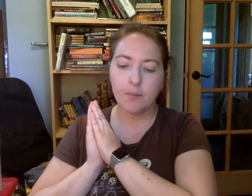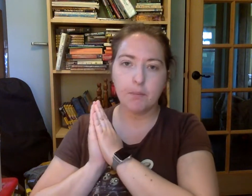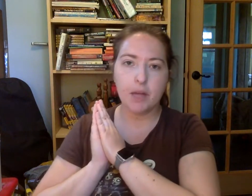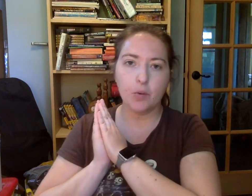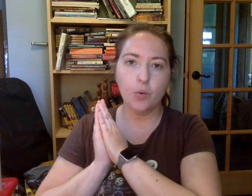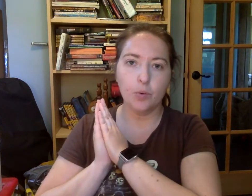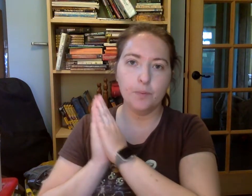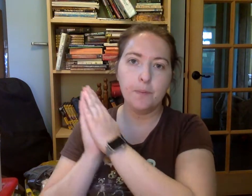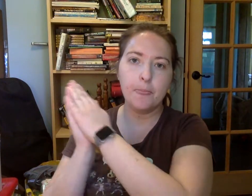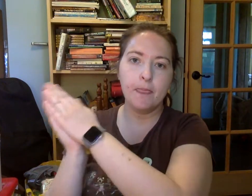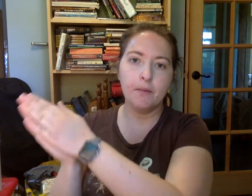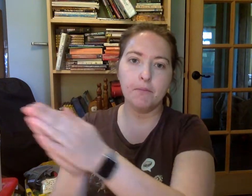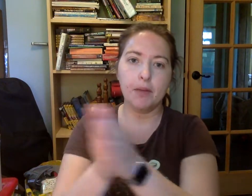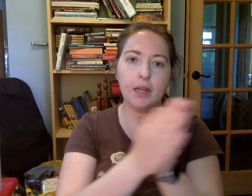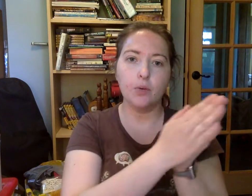Menu. Menu.